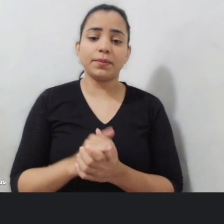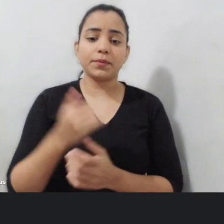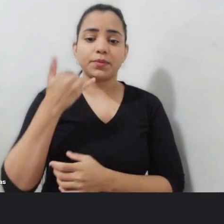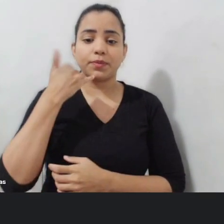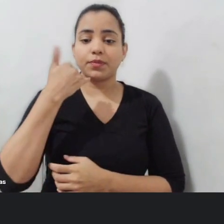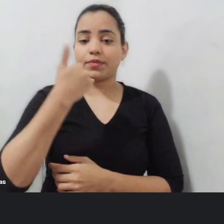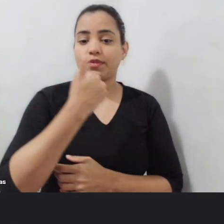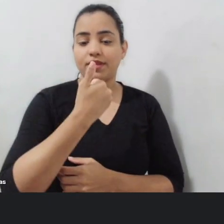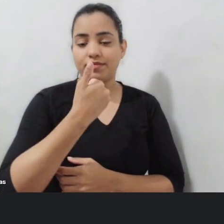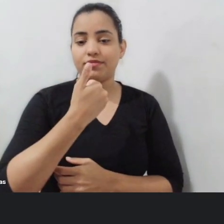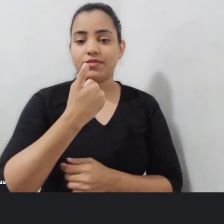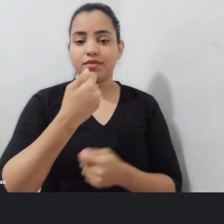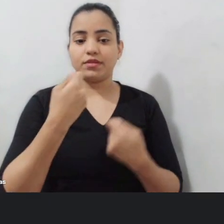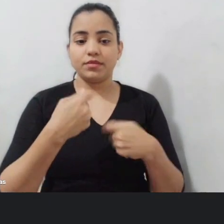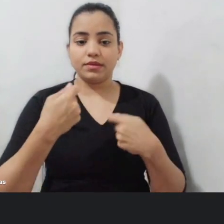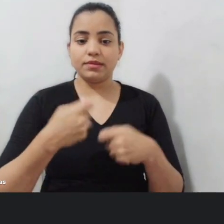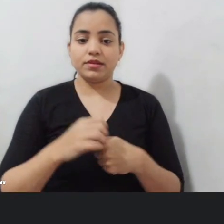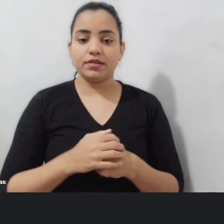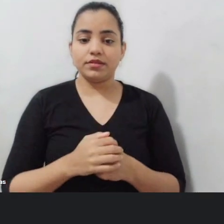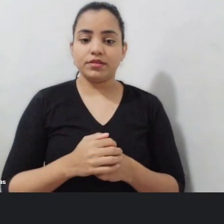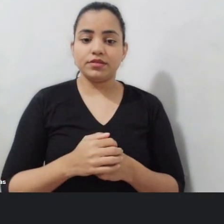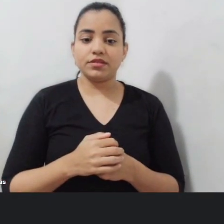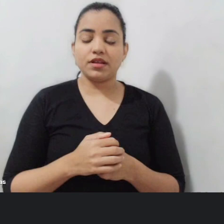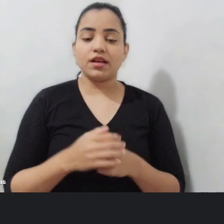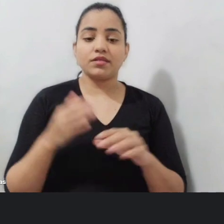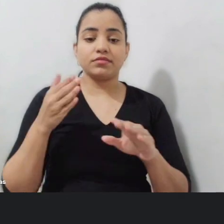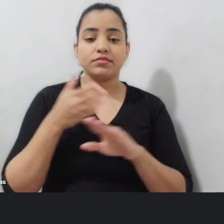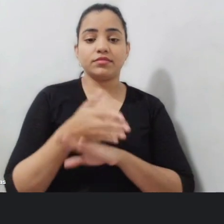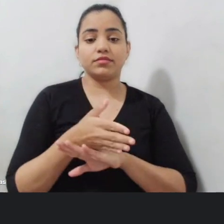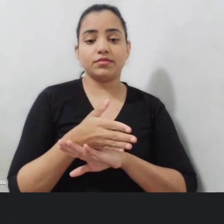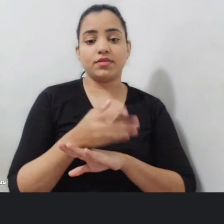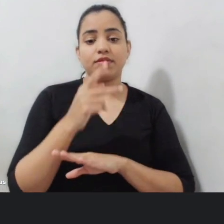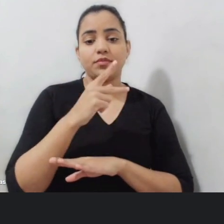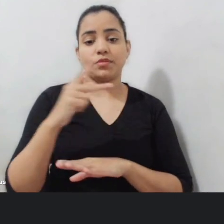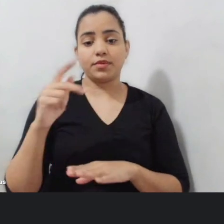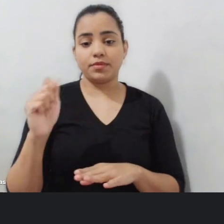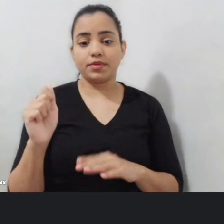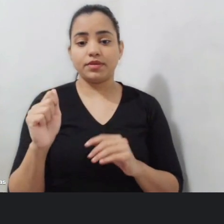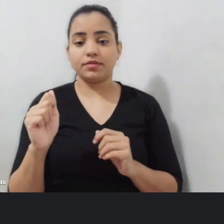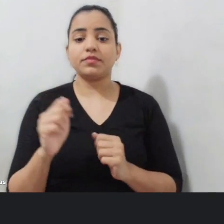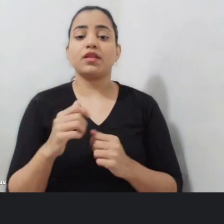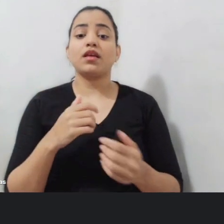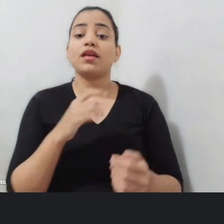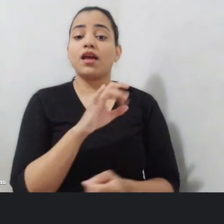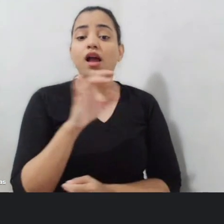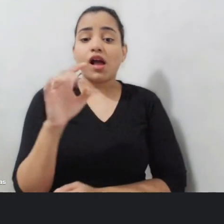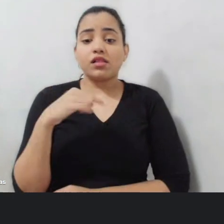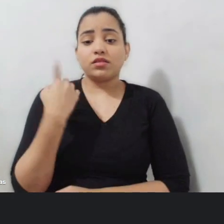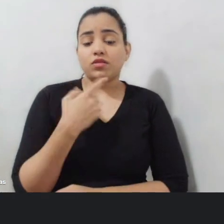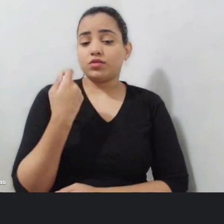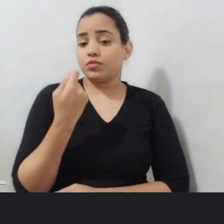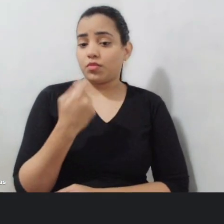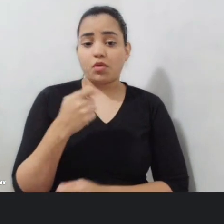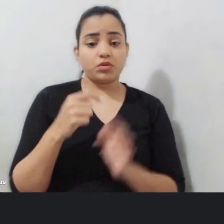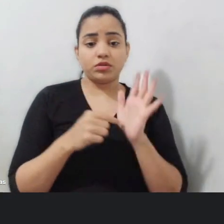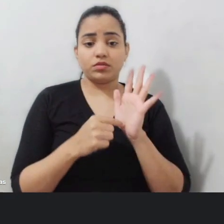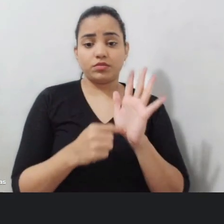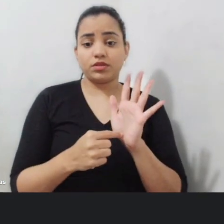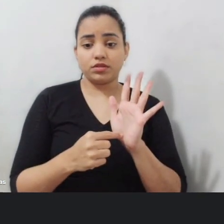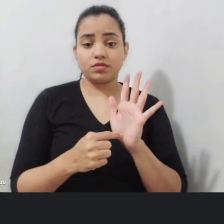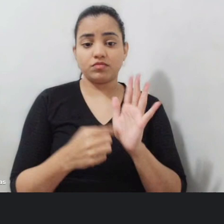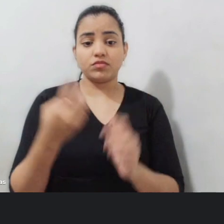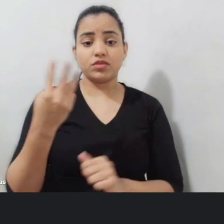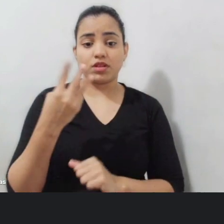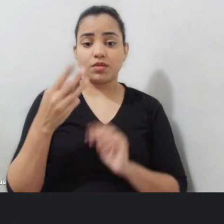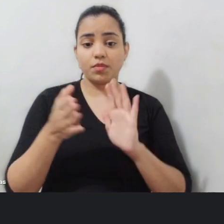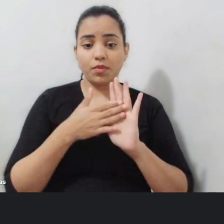vai ser direcionado para a página do Produtor Anual e cada um de nós pode apresentar até três propostas